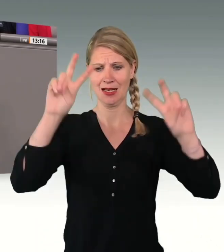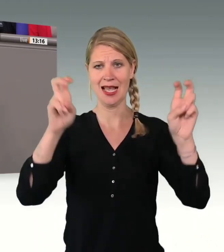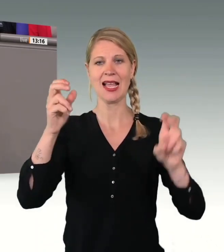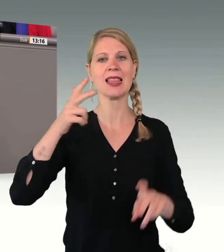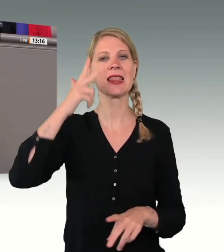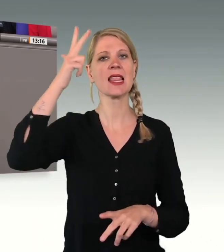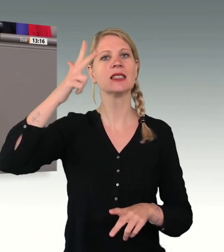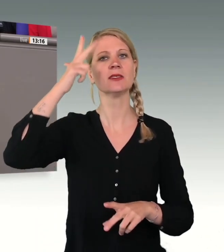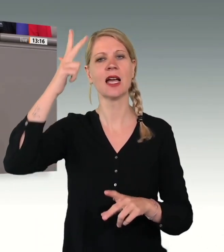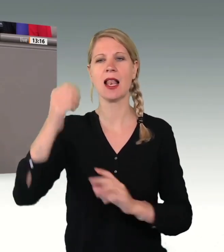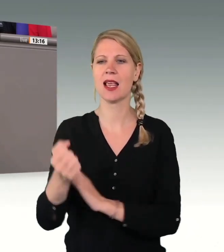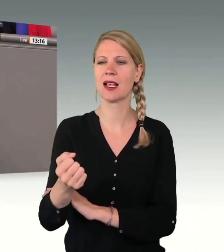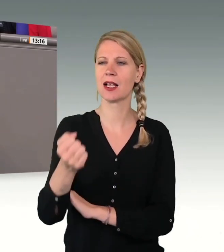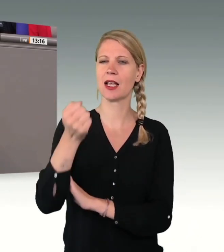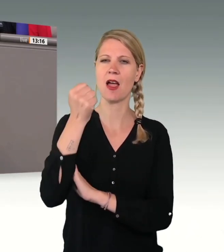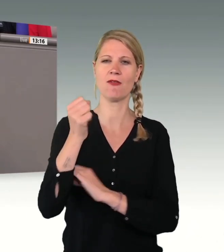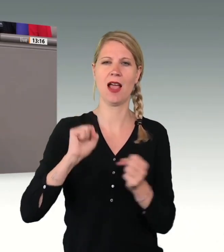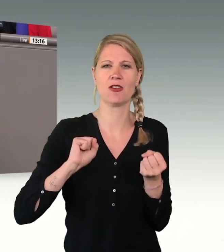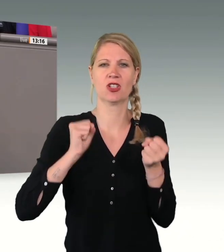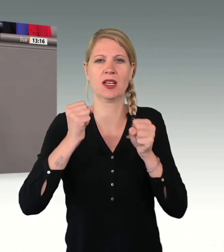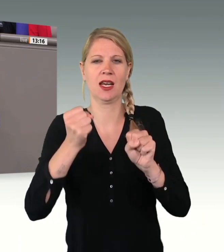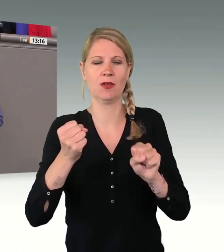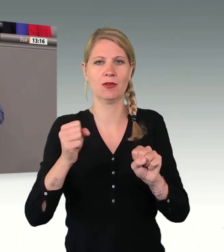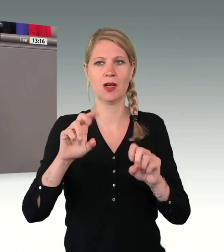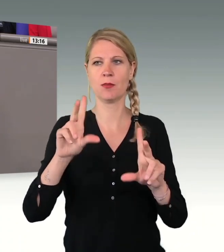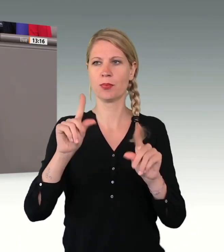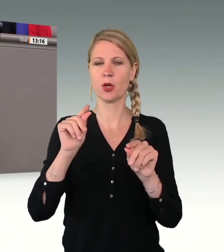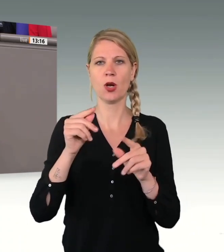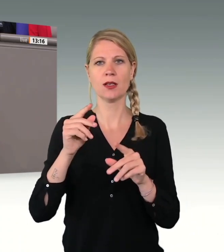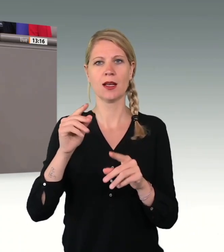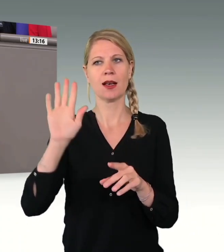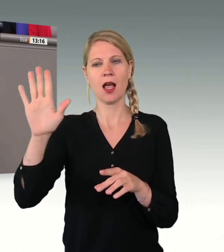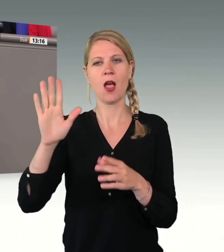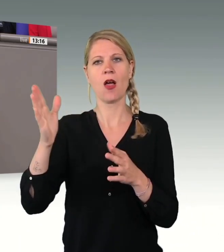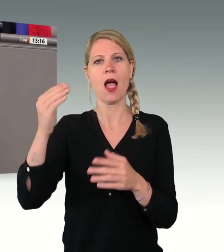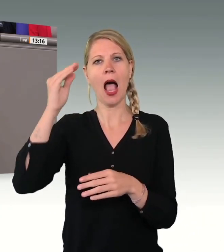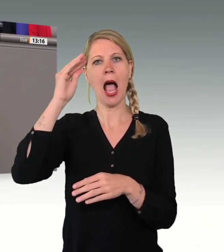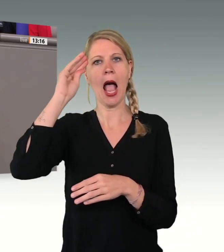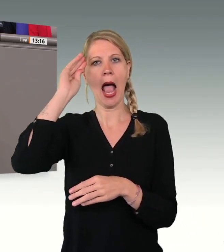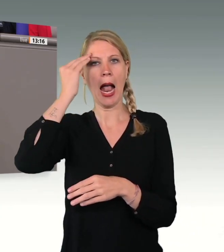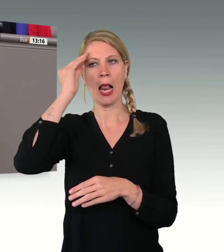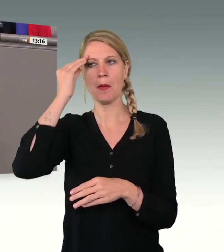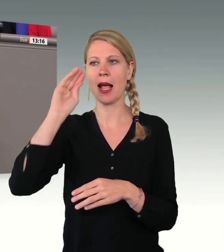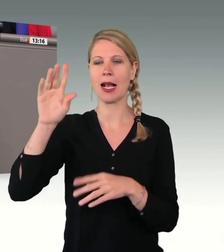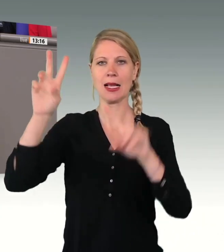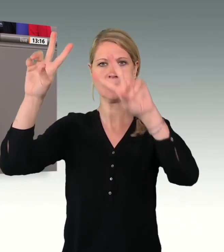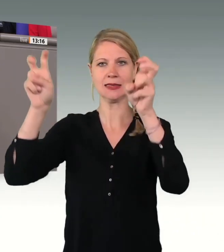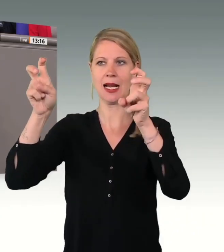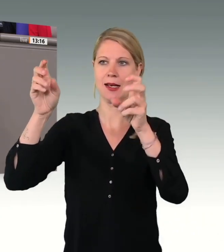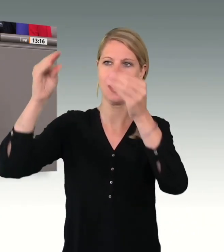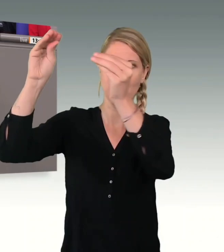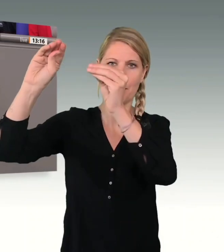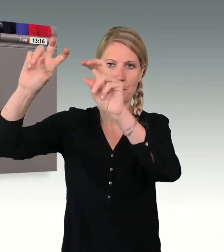dachten, das ist wahrscheinlich ein super Gag. Wir nehmen ein Zitat von Angela Merkel zur Frage von Abschiebung. Das ist aber höchst